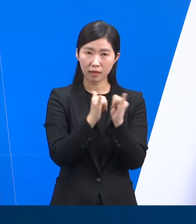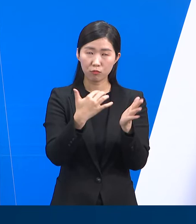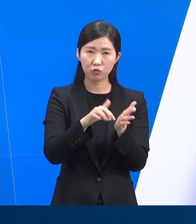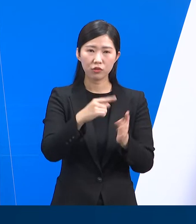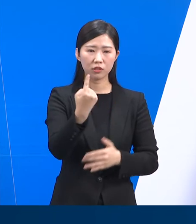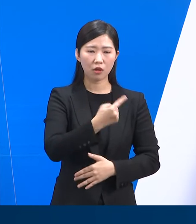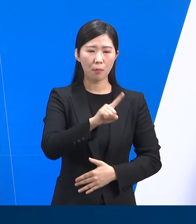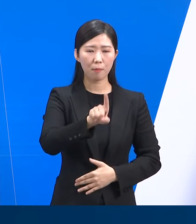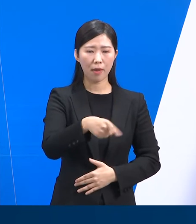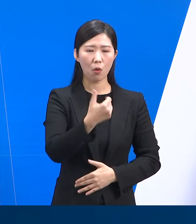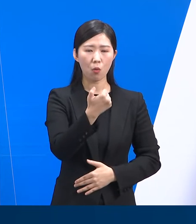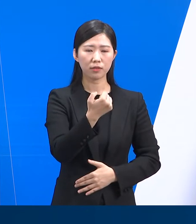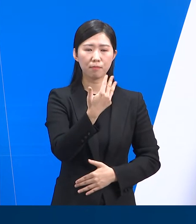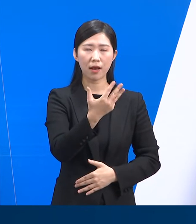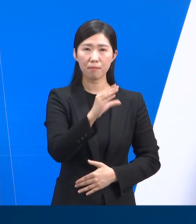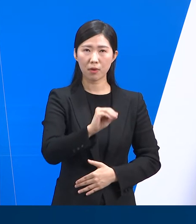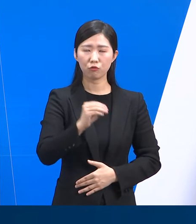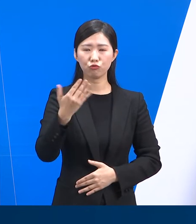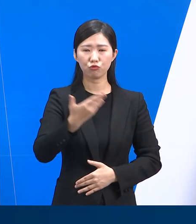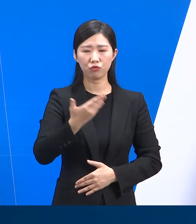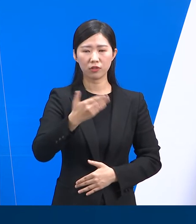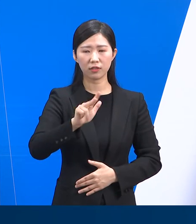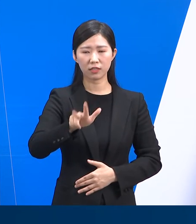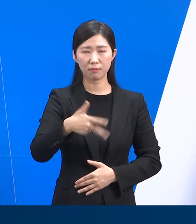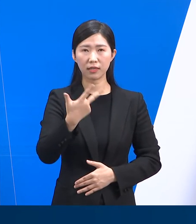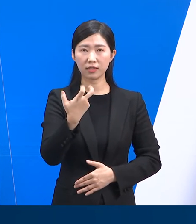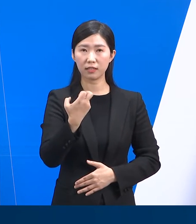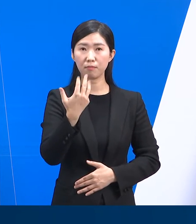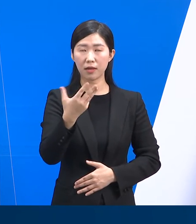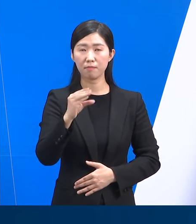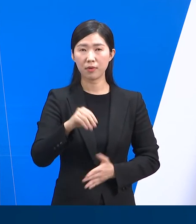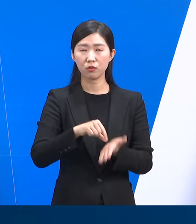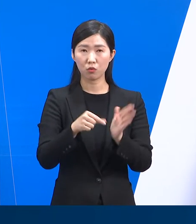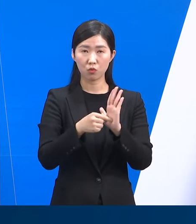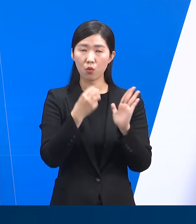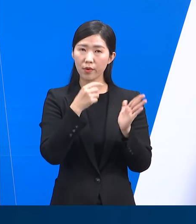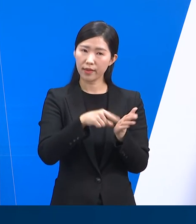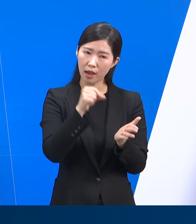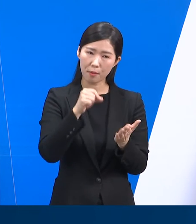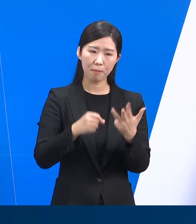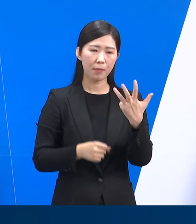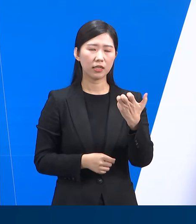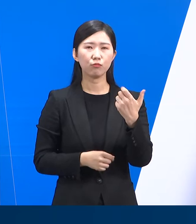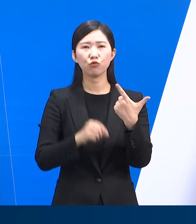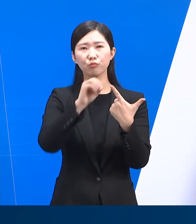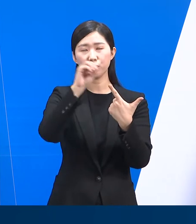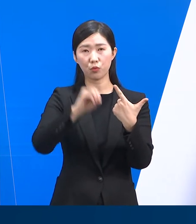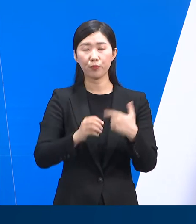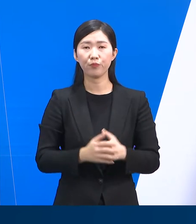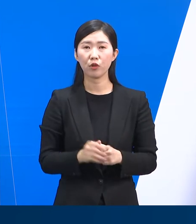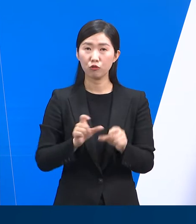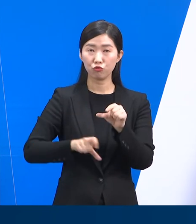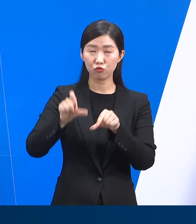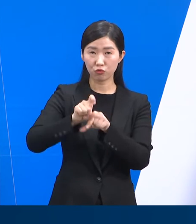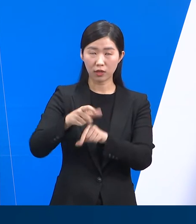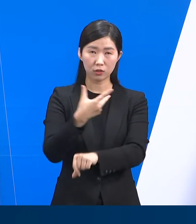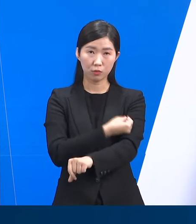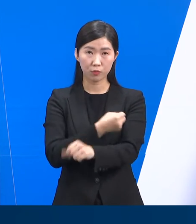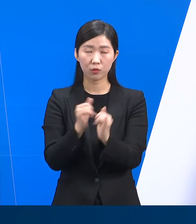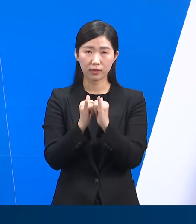,158만 9,778명으로 경기도 인구의 86%에 해당합니다. 추가접종자는